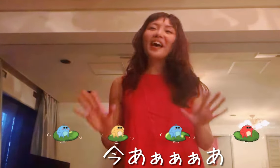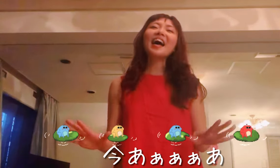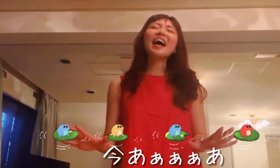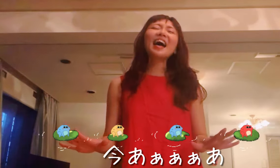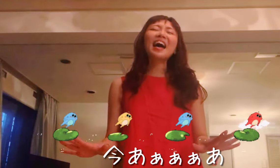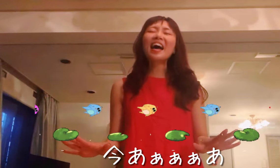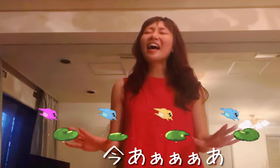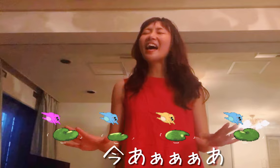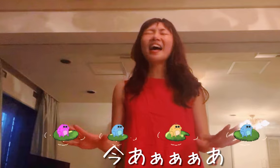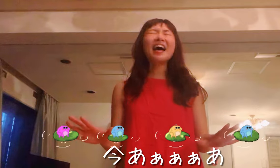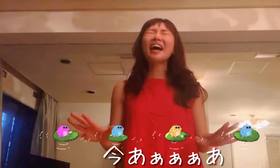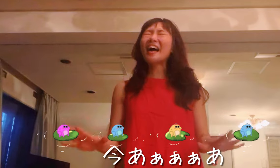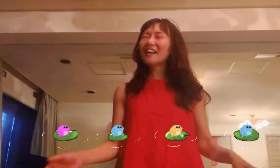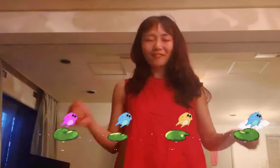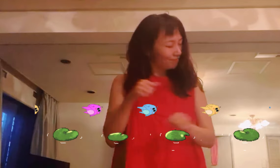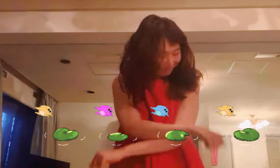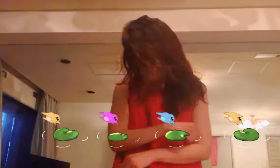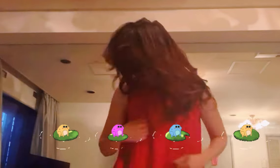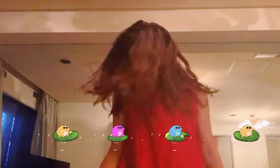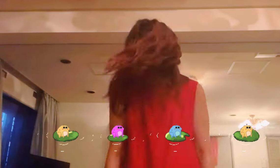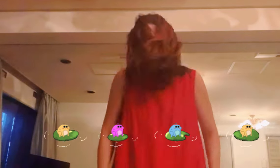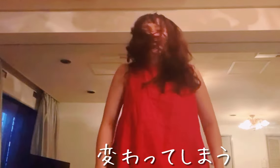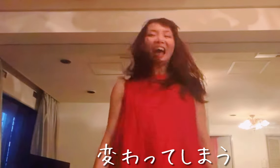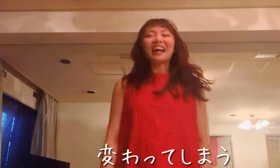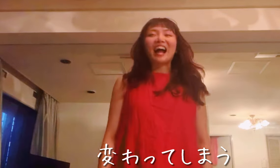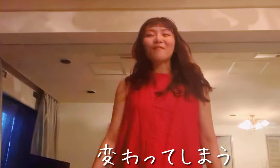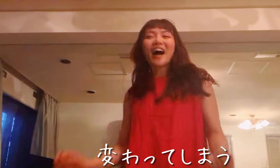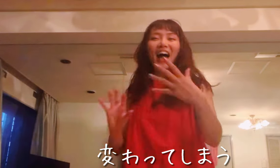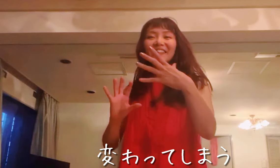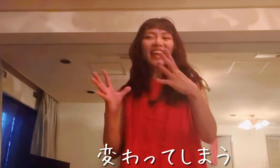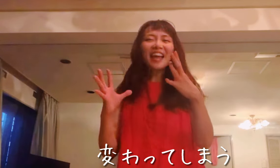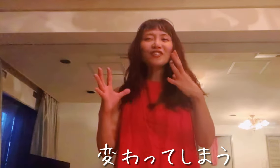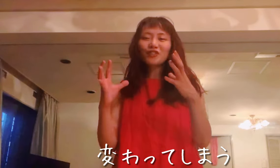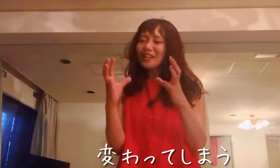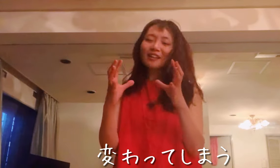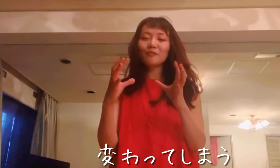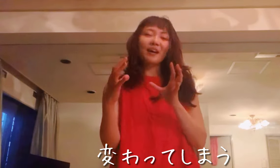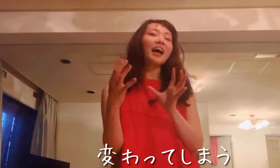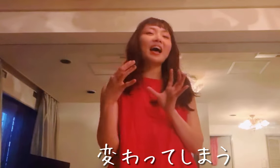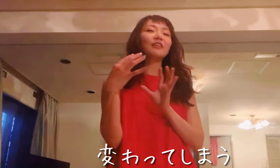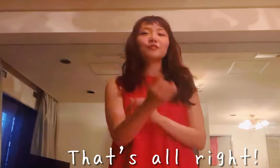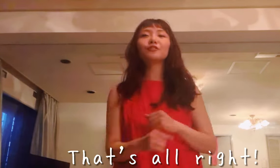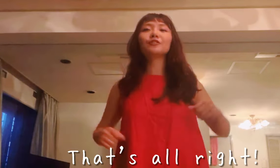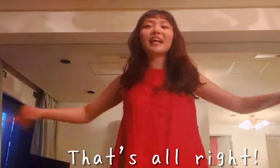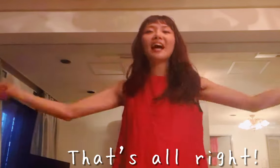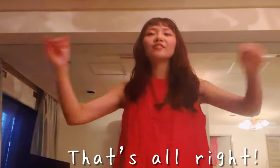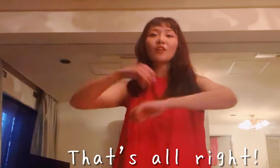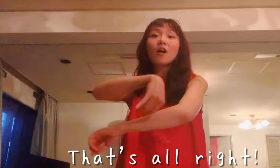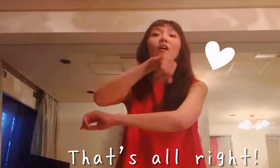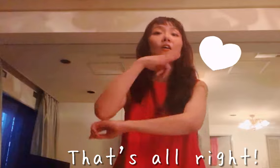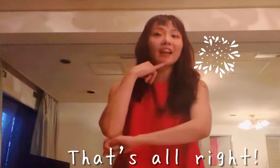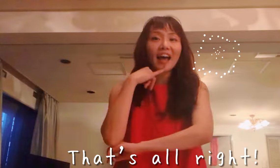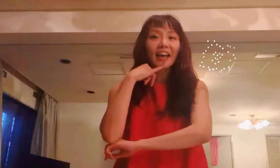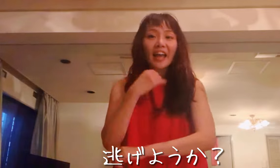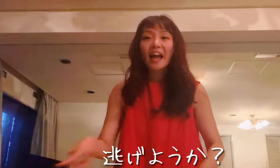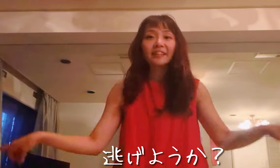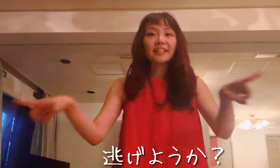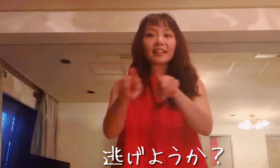変わってしまうThat's alright 逃げ